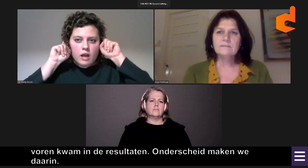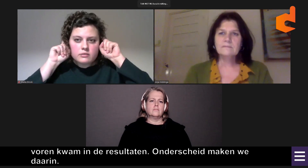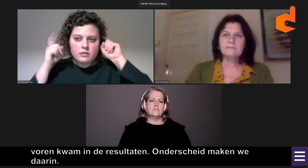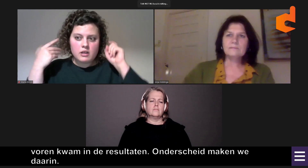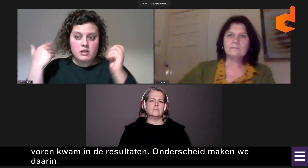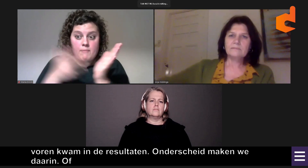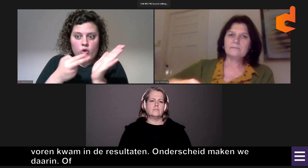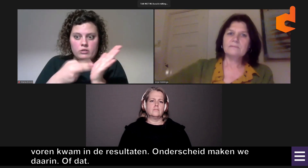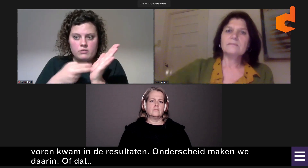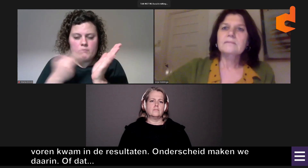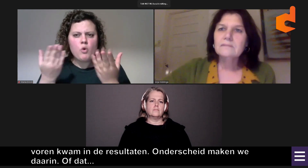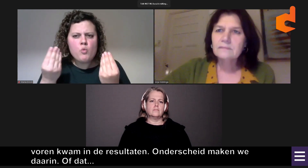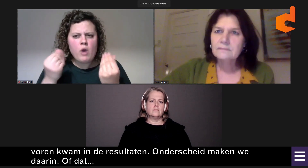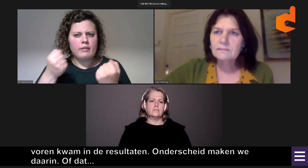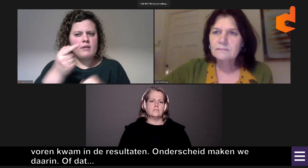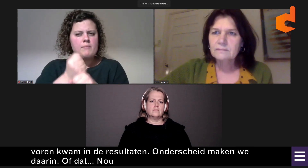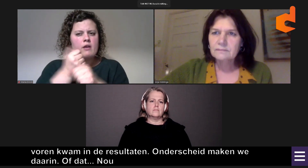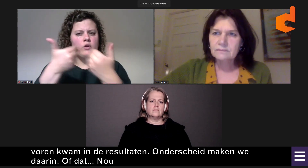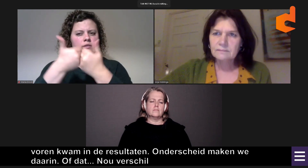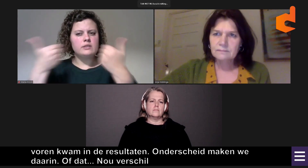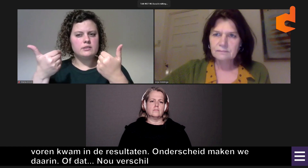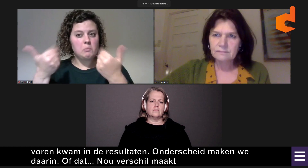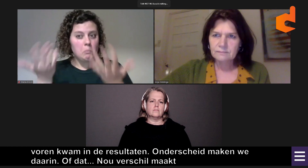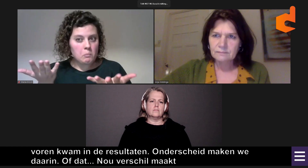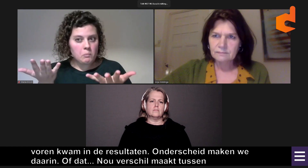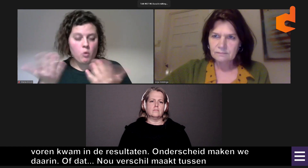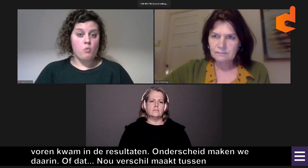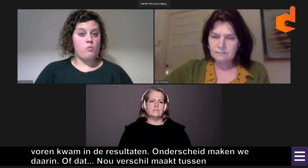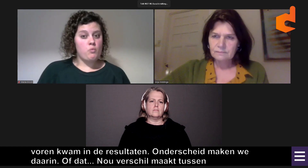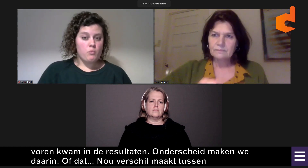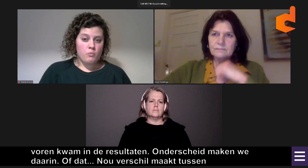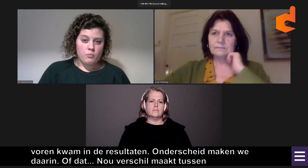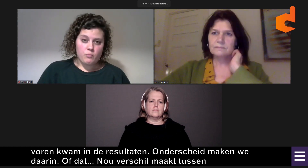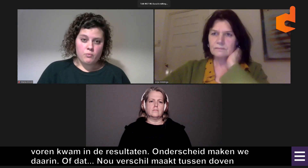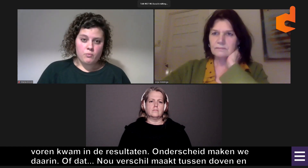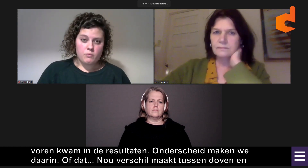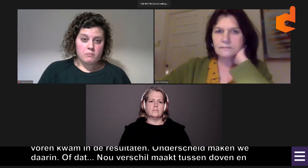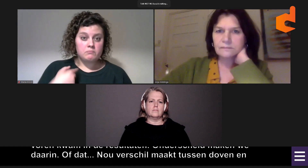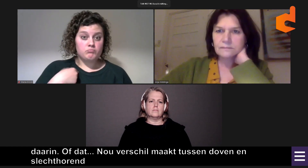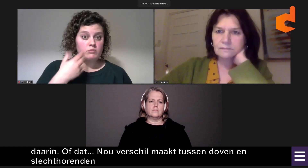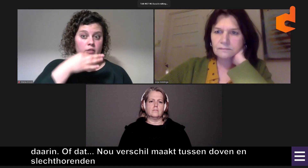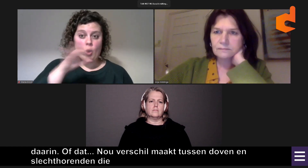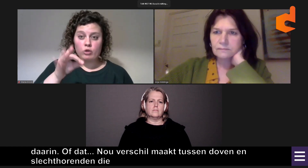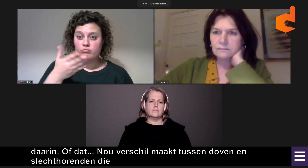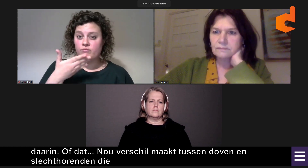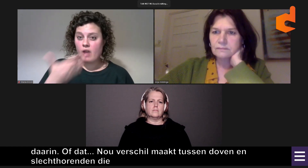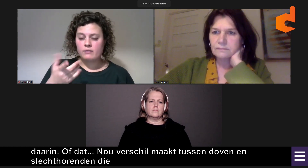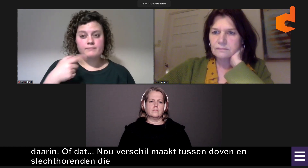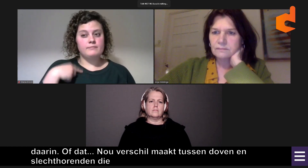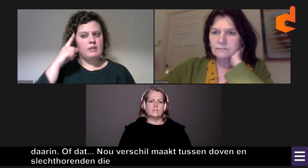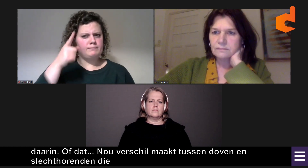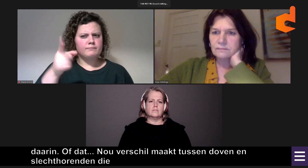Of dat verschil maakt tussen dove en slechthorende die gehoorapparaten gebruiken en hoe dat verschil maakt.